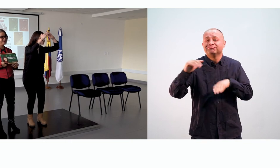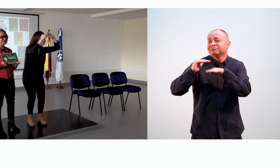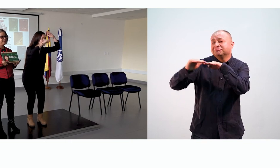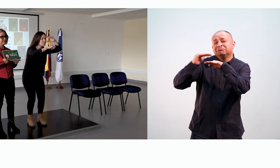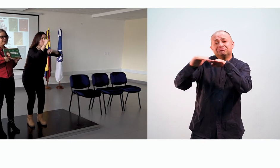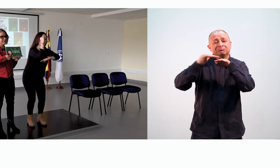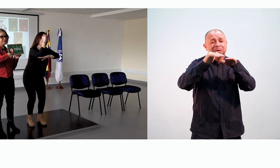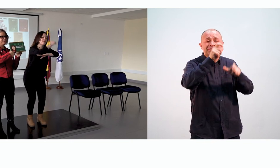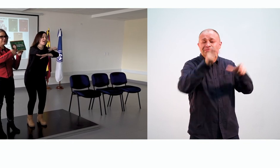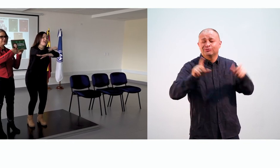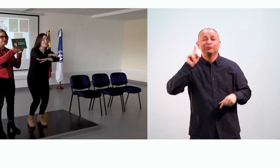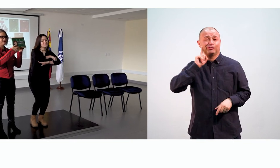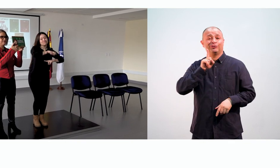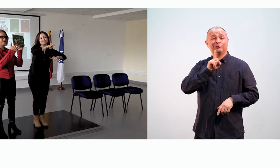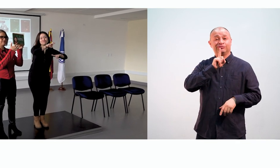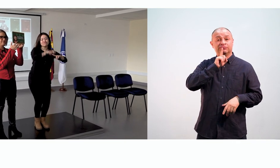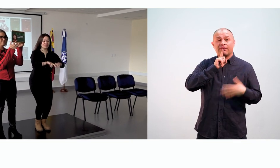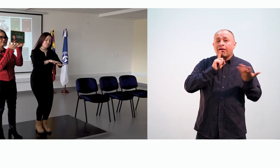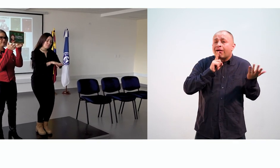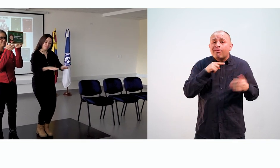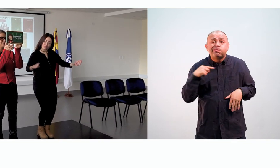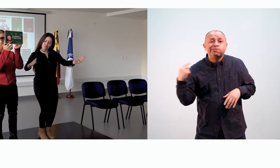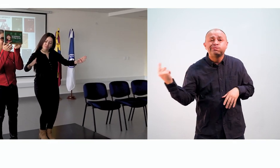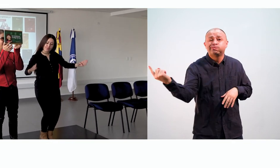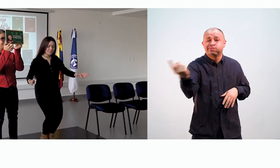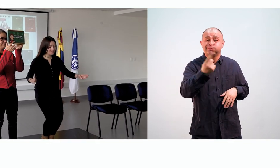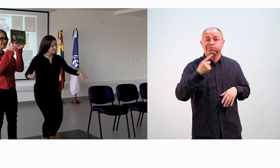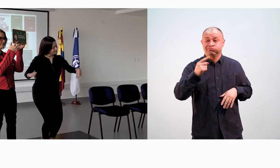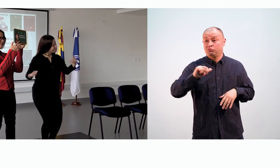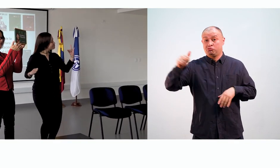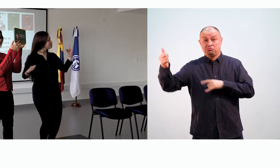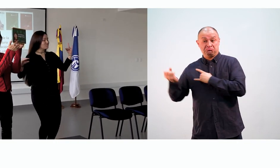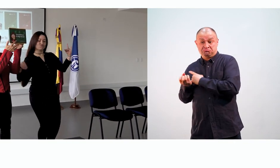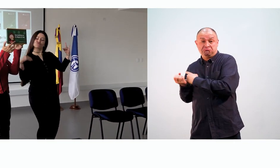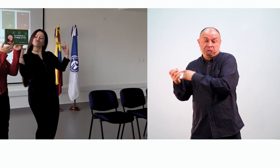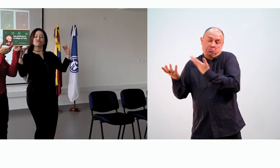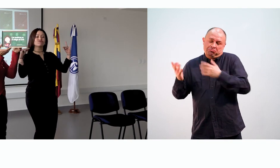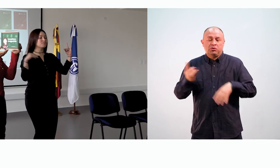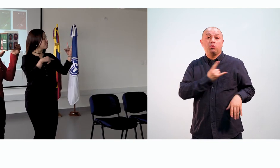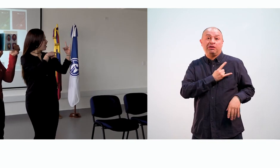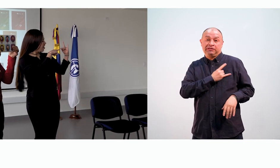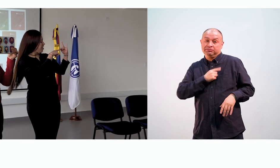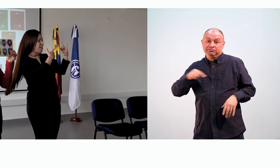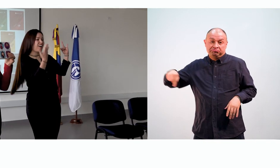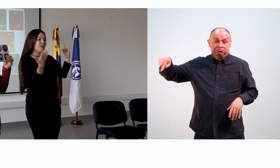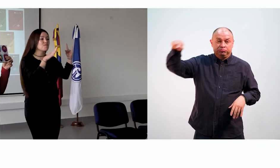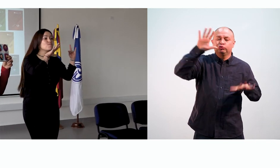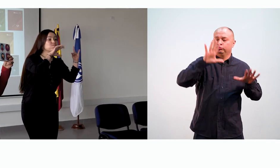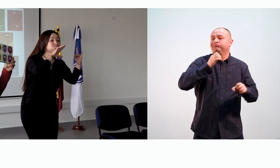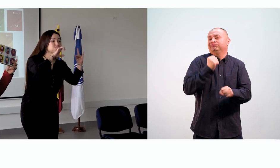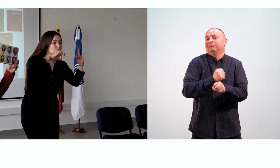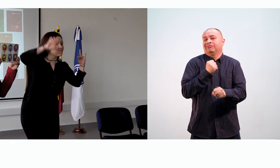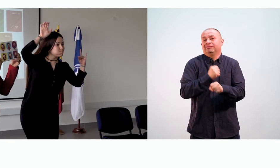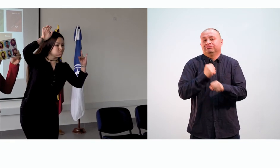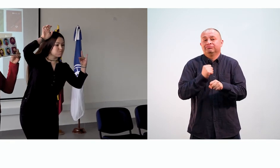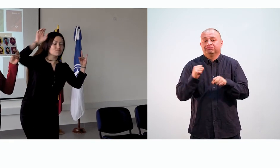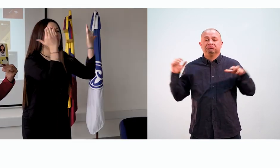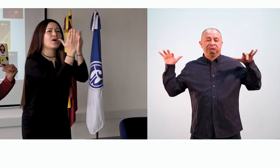invitando a personas sordas que están en otras universidades que están en otros espacios para que nos cuenten también